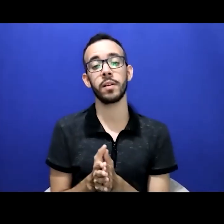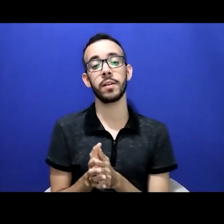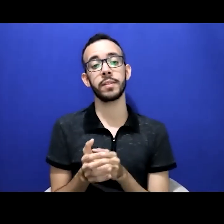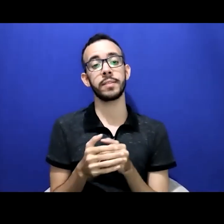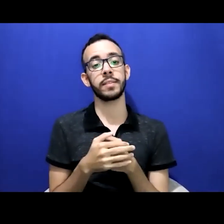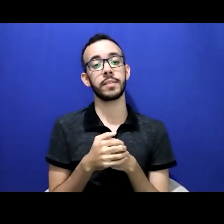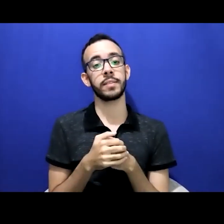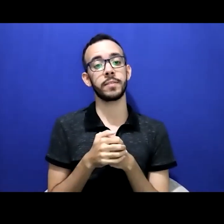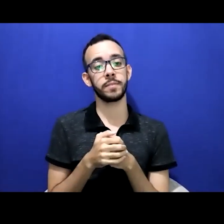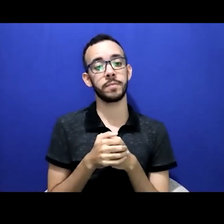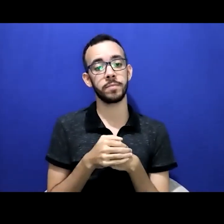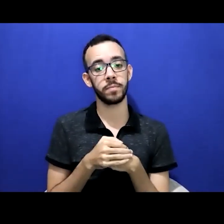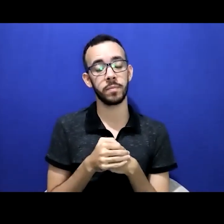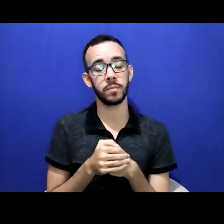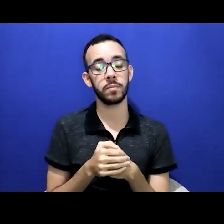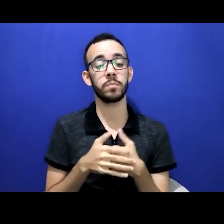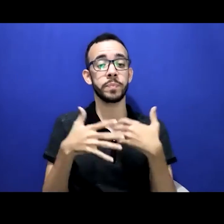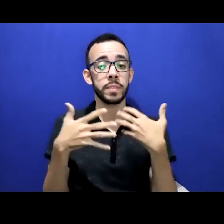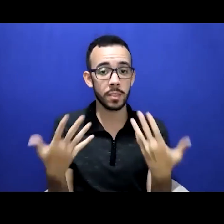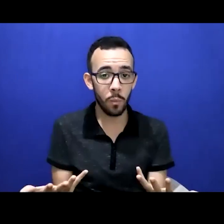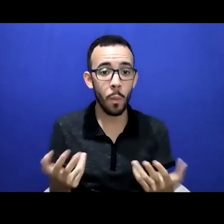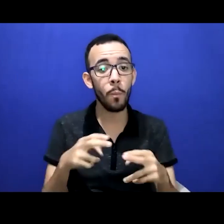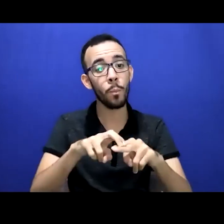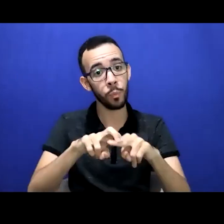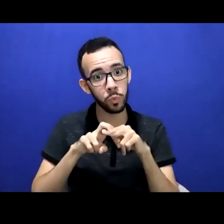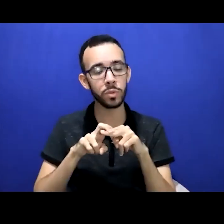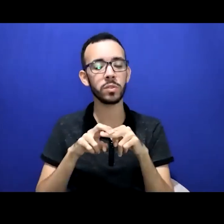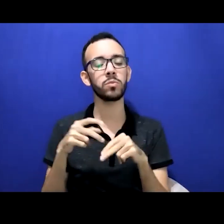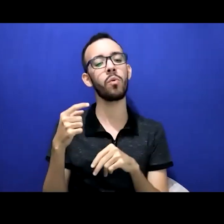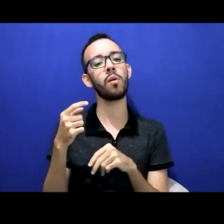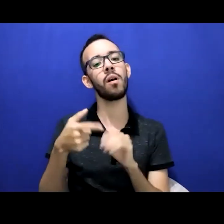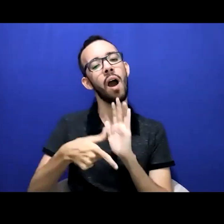do intérprete de Libras nesse tipo de plataforma